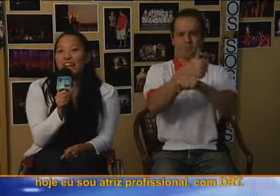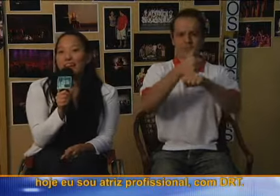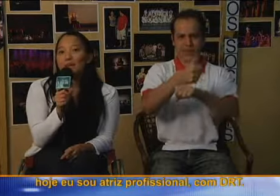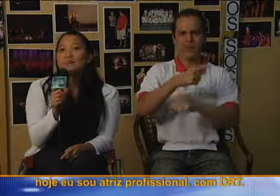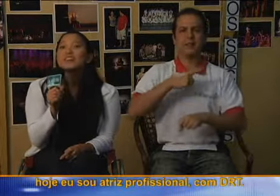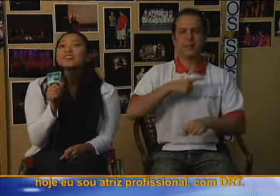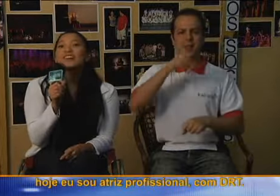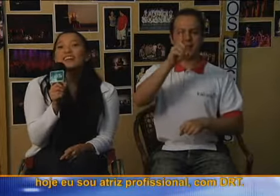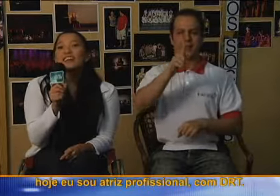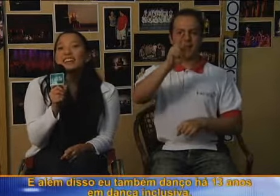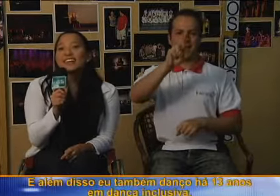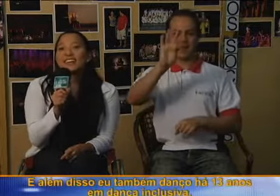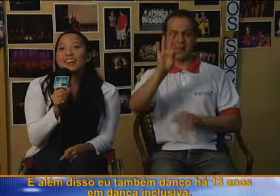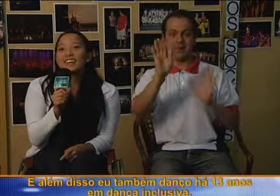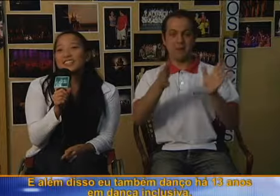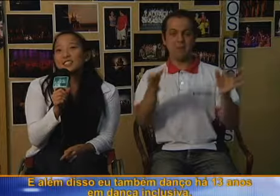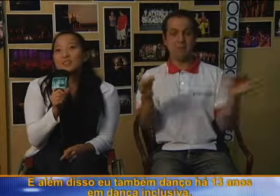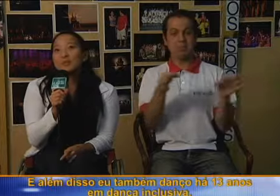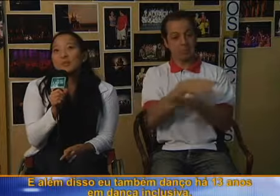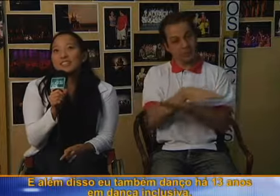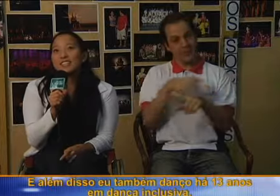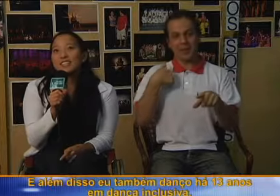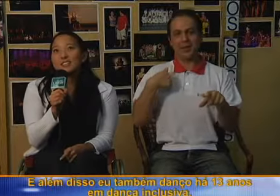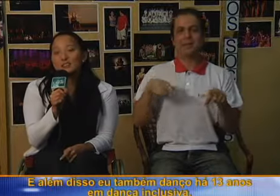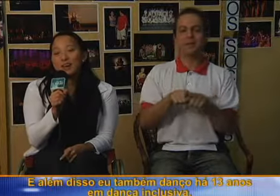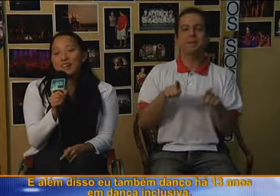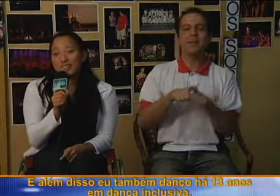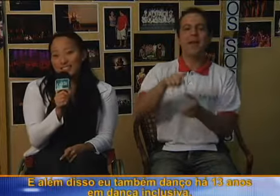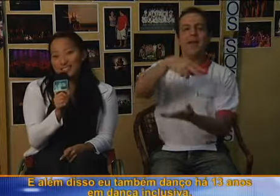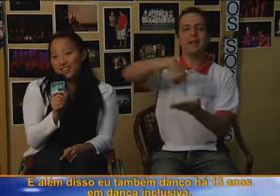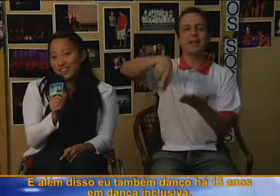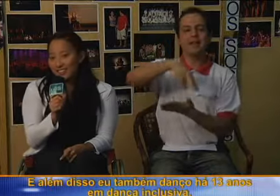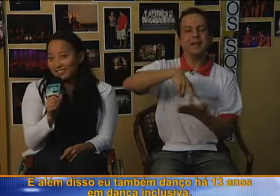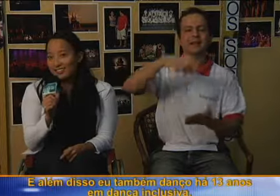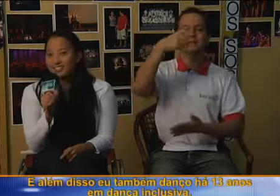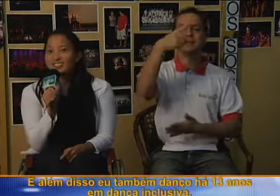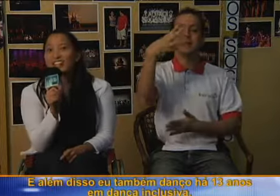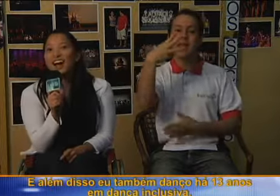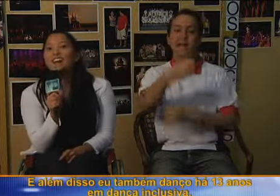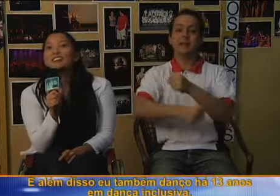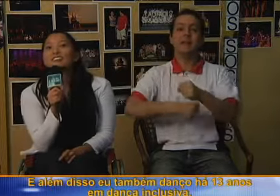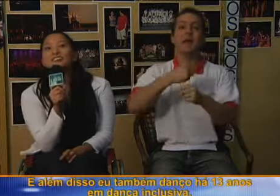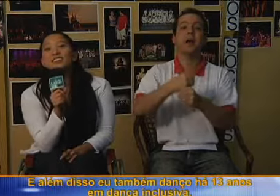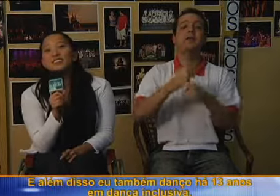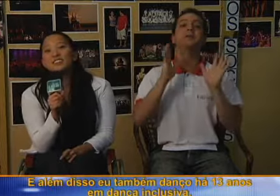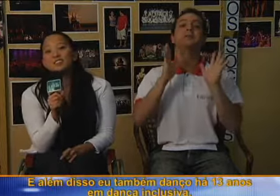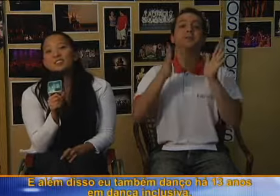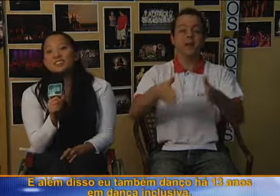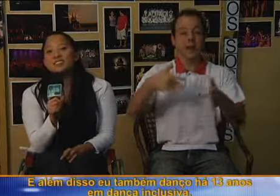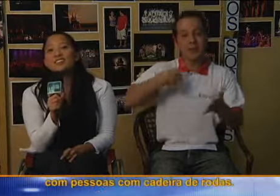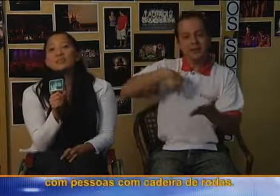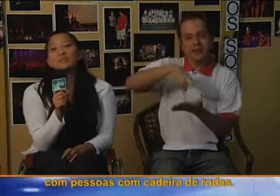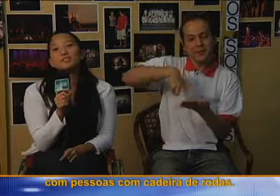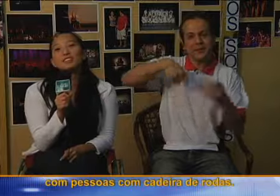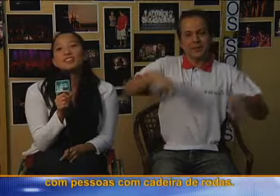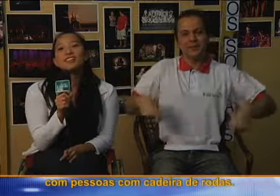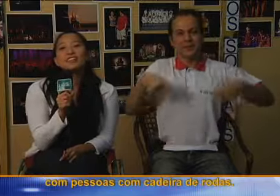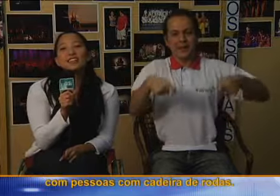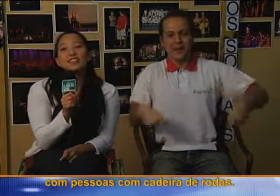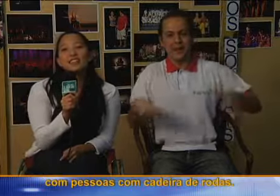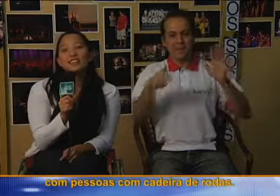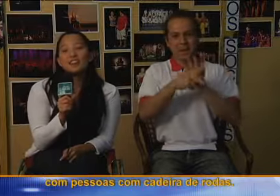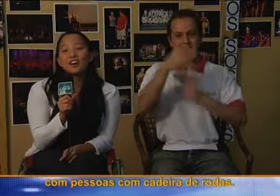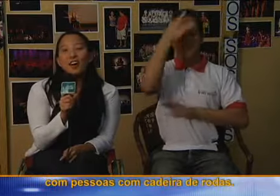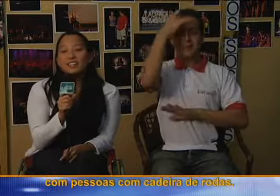DRT e além disso eu também danço há 13 anos já, em dança inclusiva, com pessoas